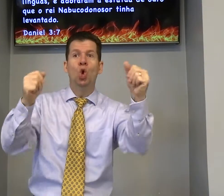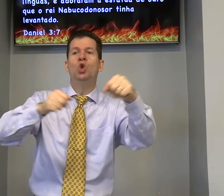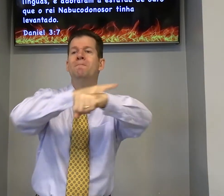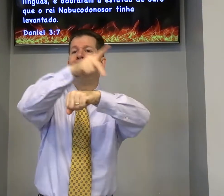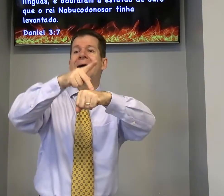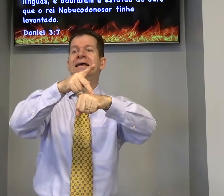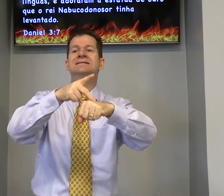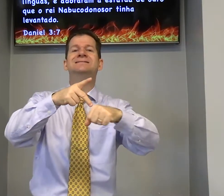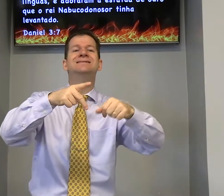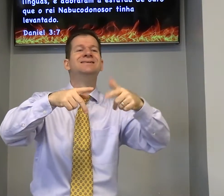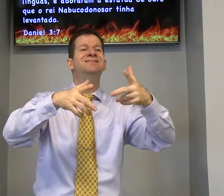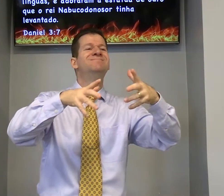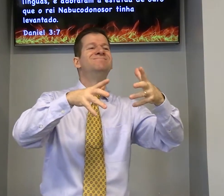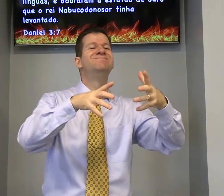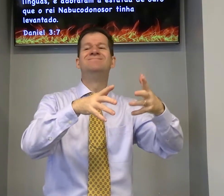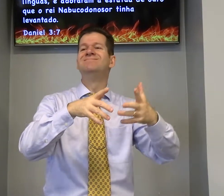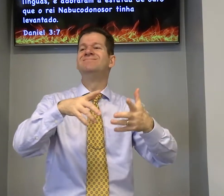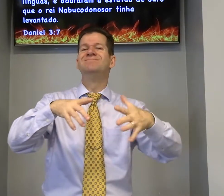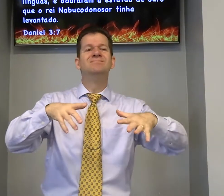Todos o país todo.